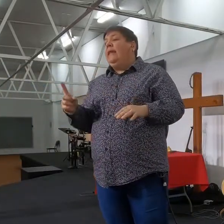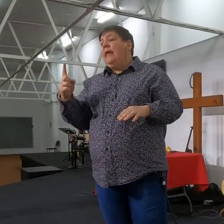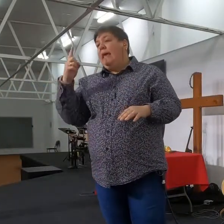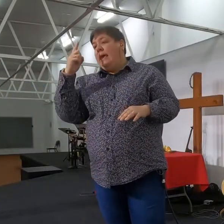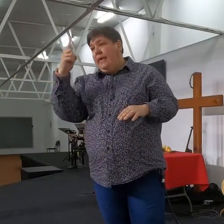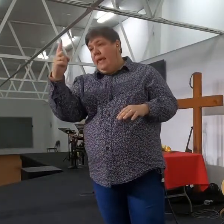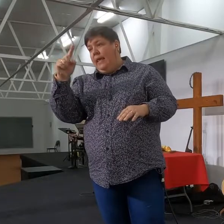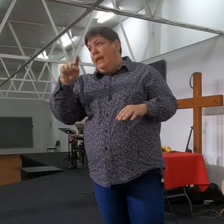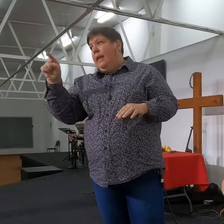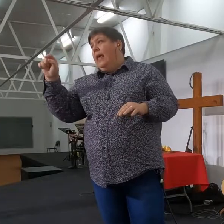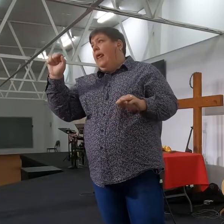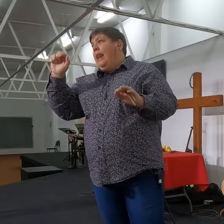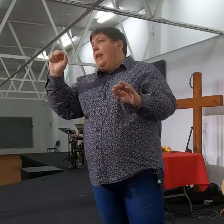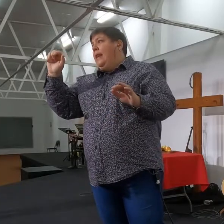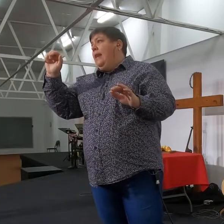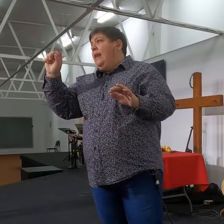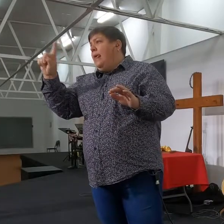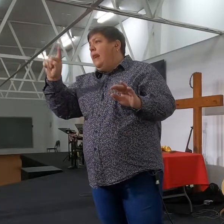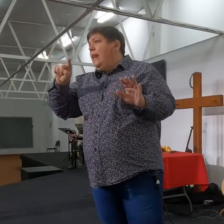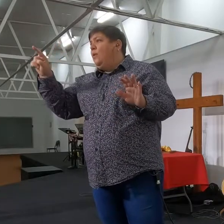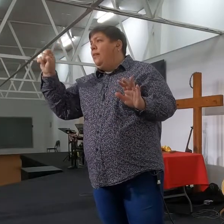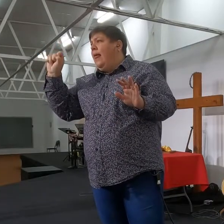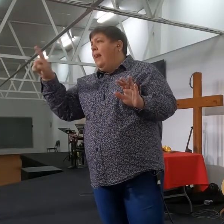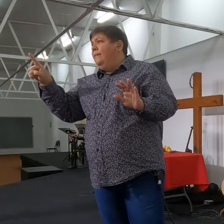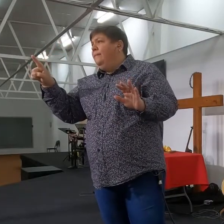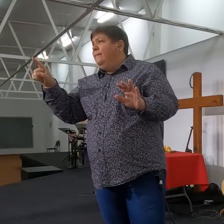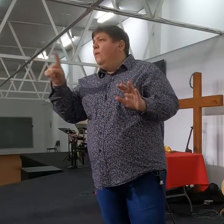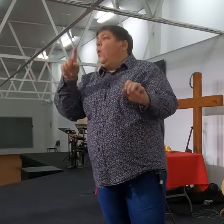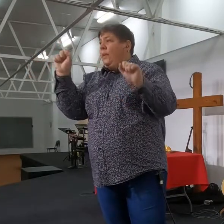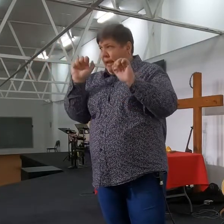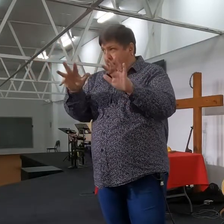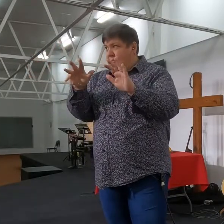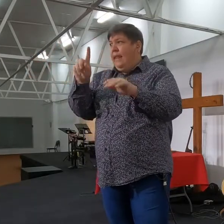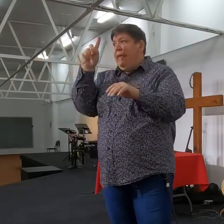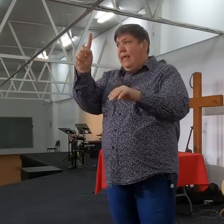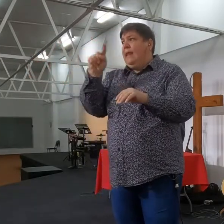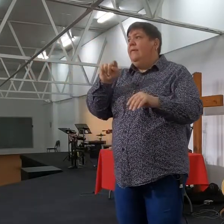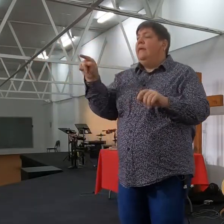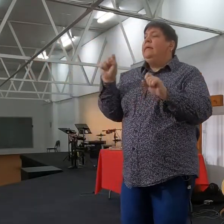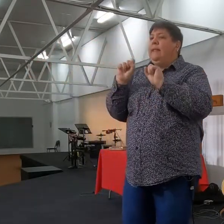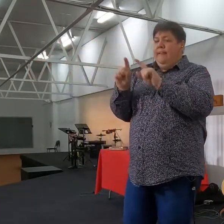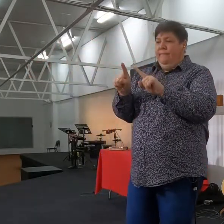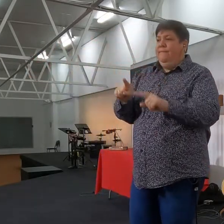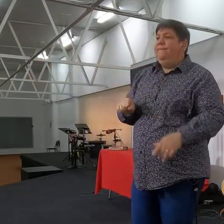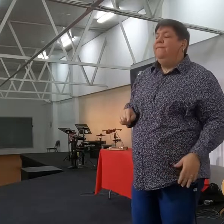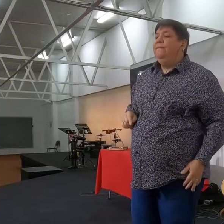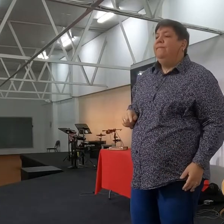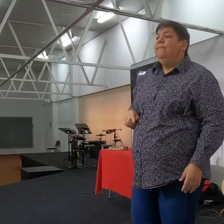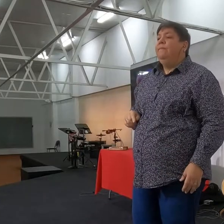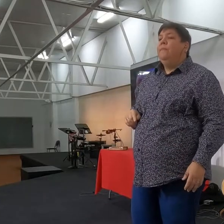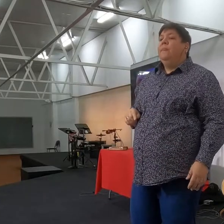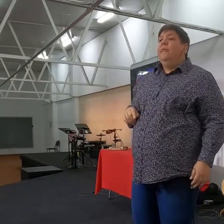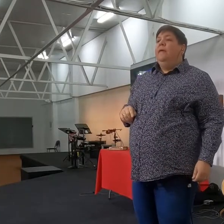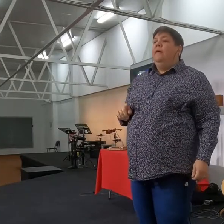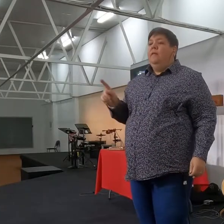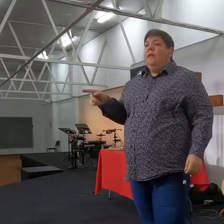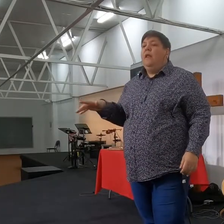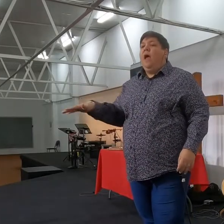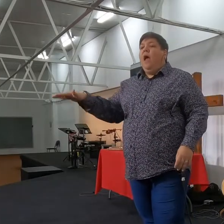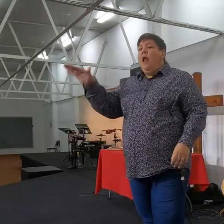en 11 saamlees, Pesalm 119 vers 1, 19 en 11, en dan wil ek net vir allemaal ook online sê, baie